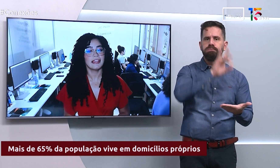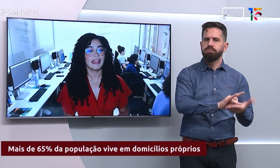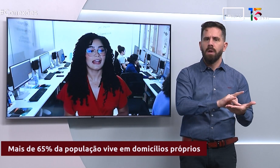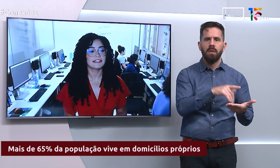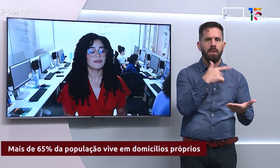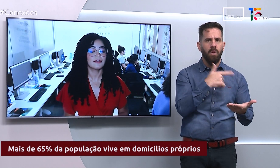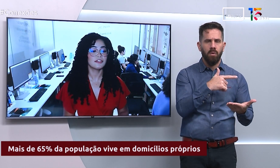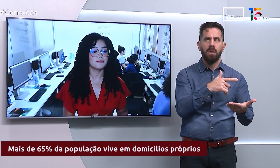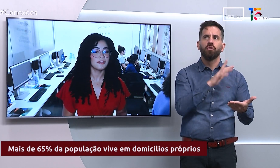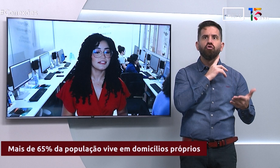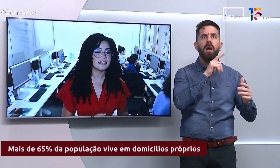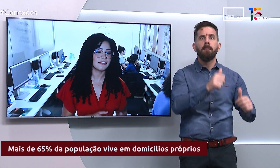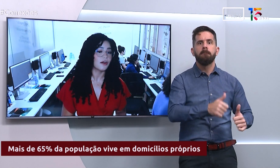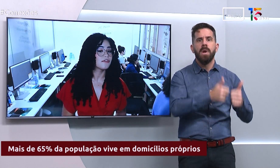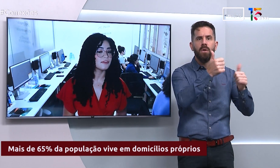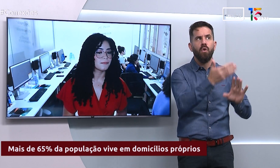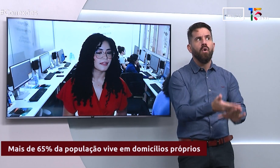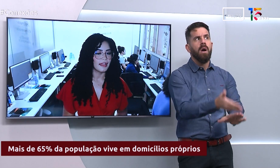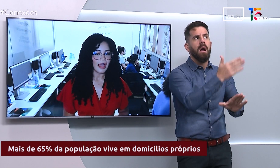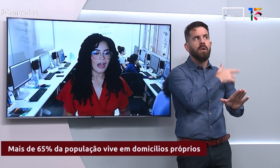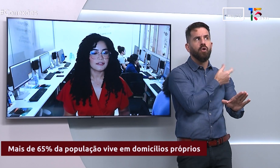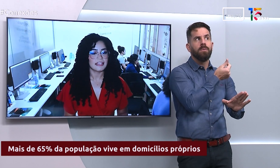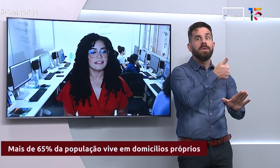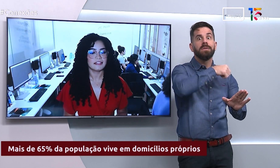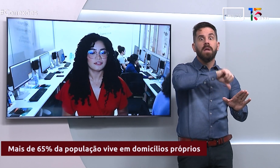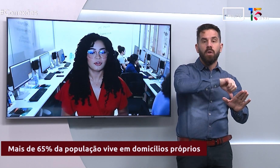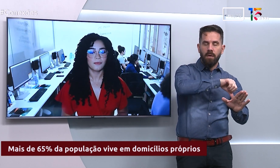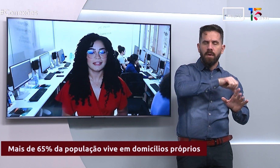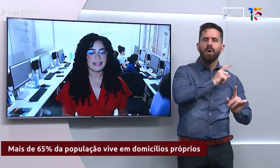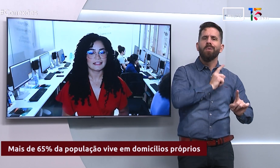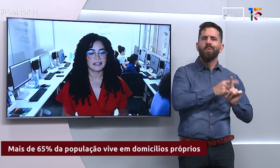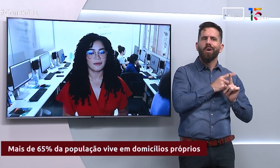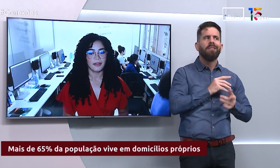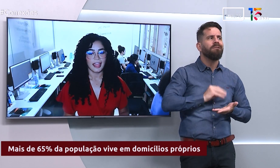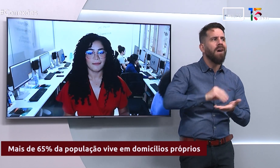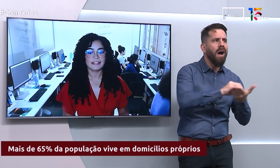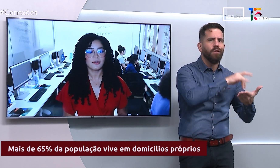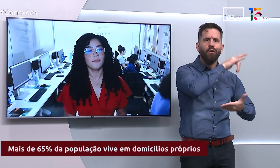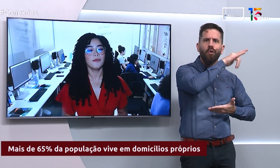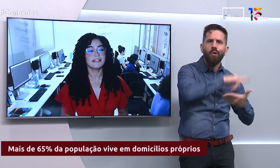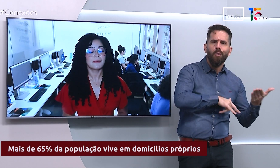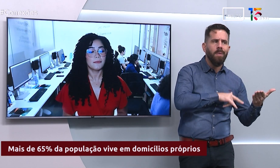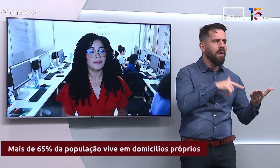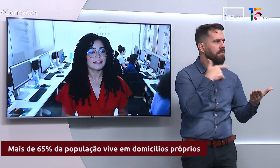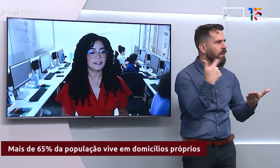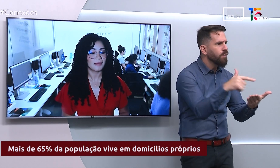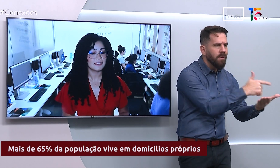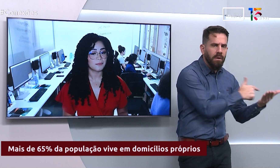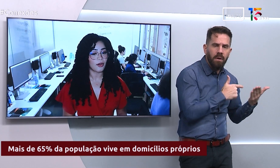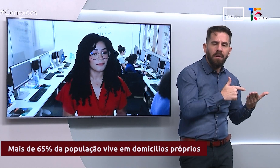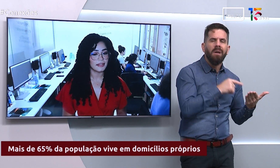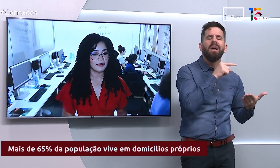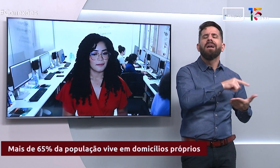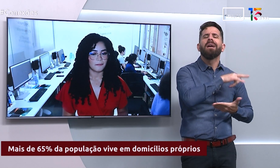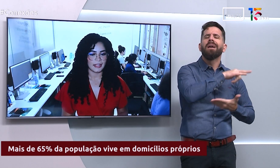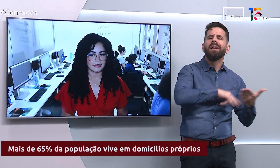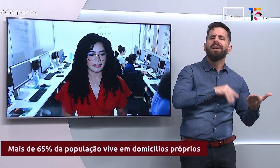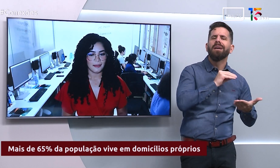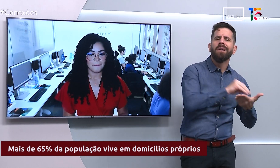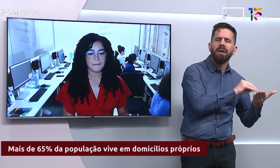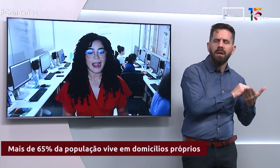melhoria em relação a 2019. A ausência de documentação é mais comum entre a população mais pobre,